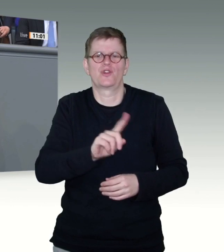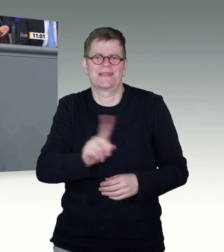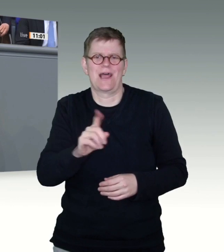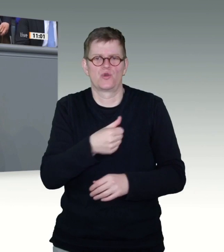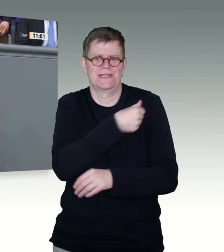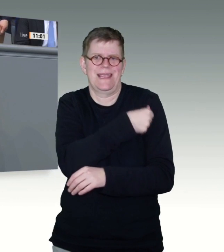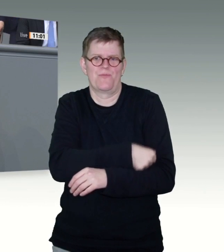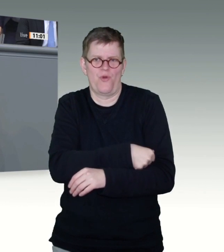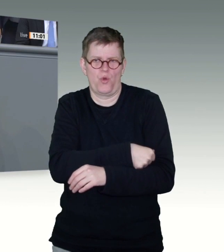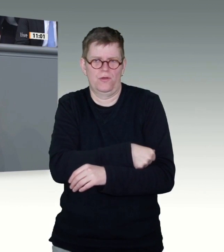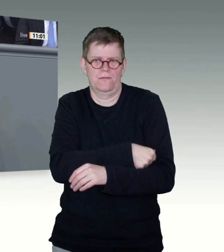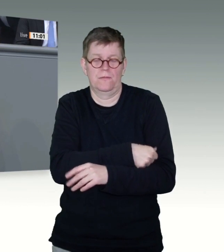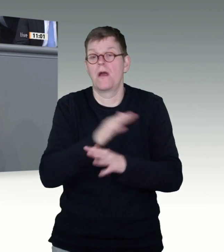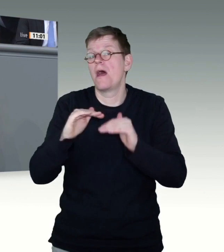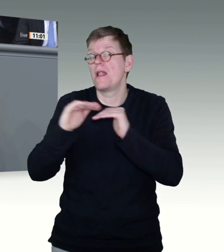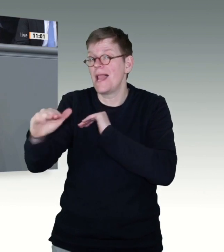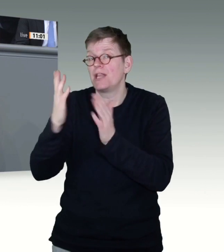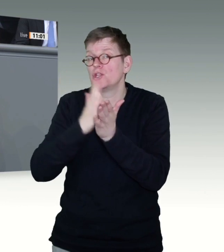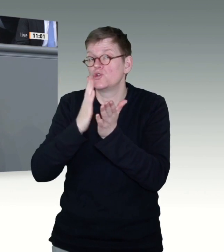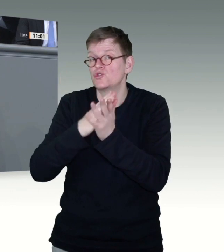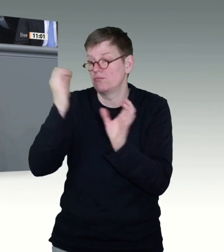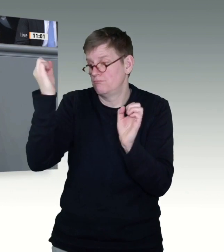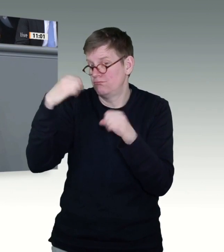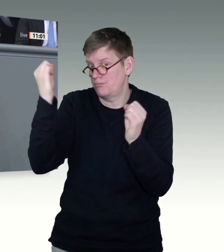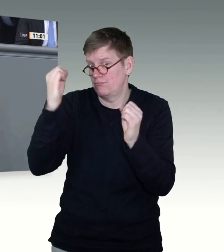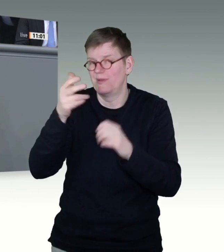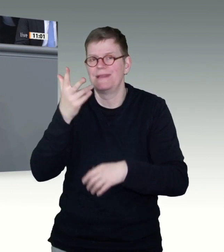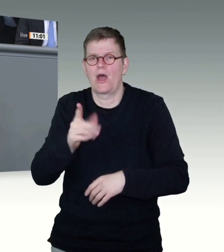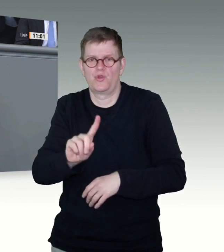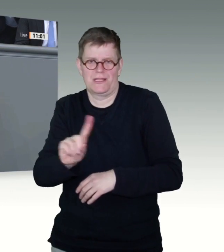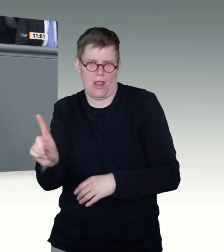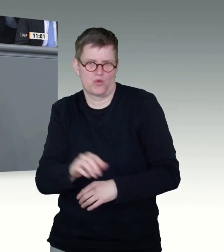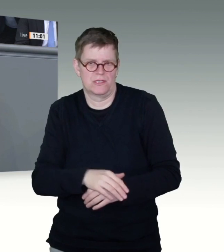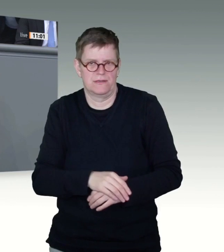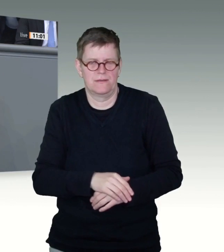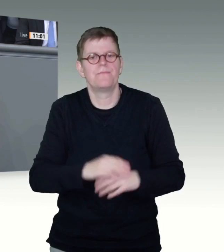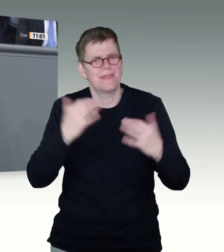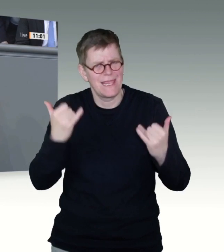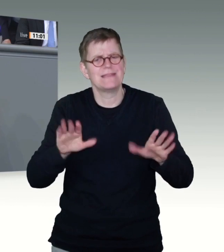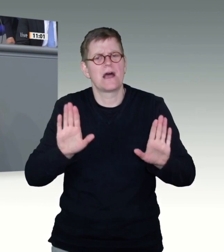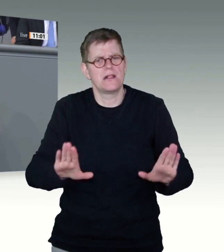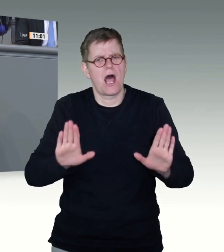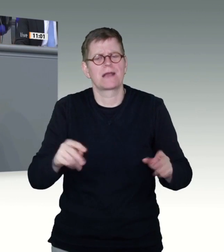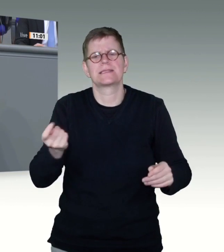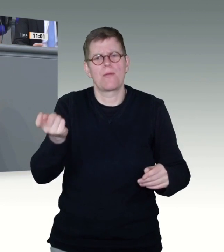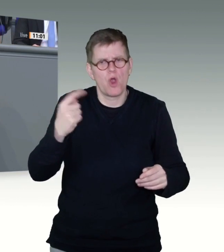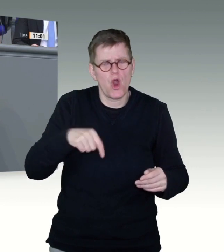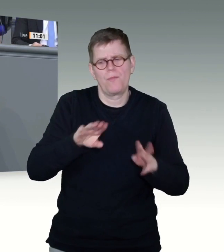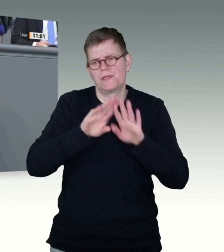300 000 zugesagt. Jetzt werden schrittweise die Hausärzte eingebunden. Auch bei dieser Einbindung hoffe ich, dass die Länder, die noch keine